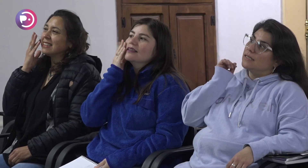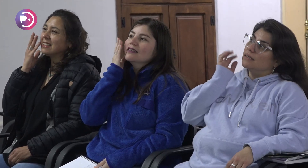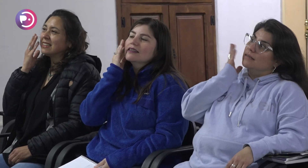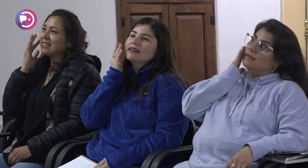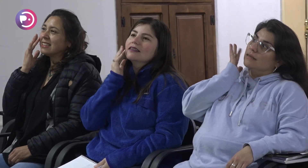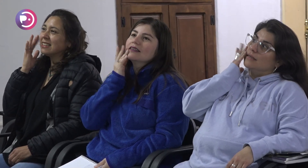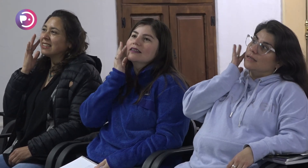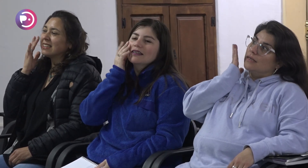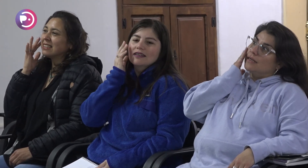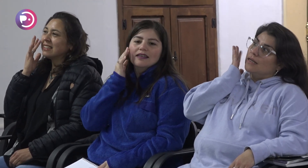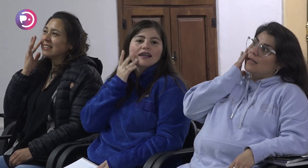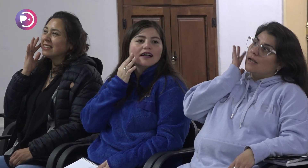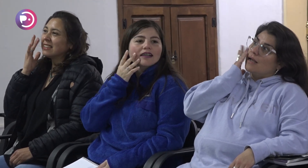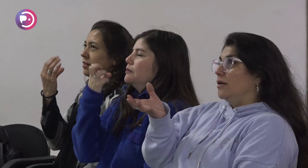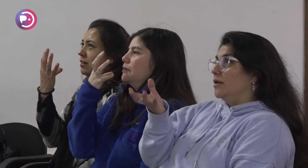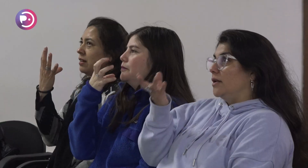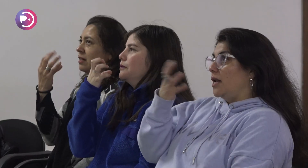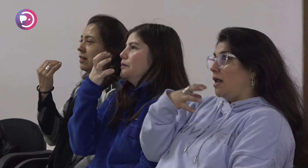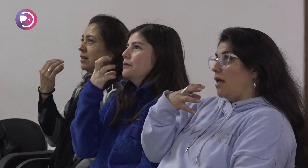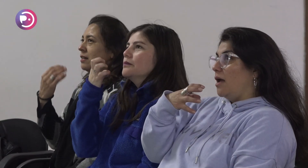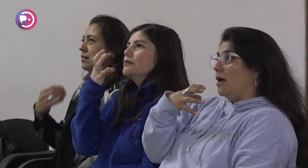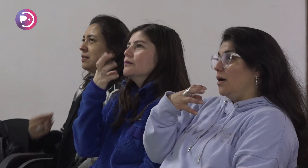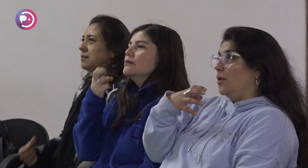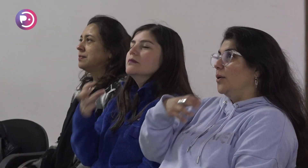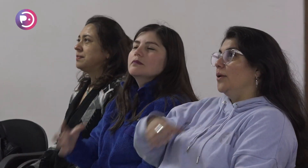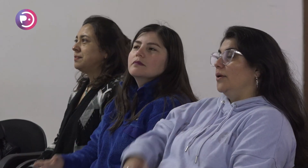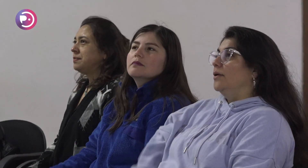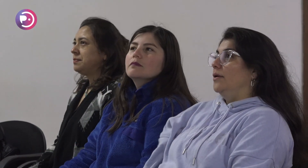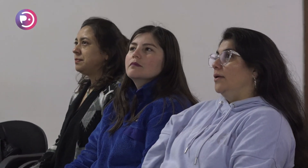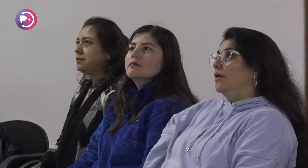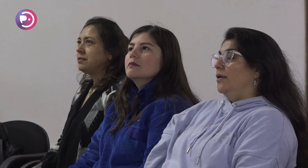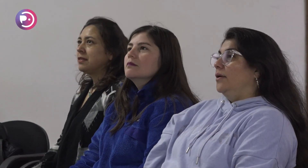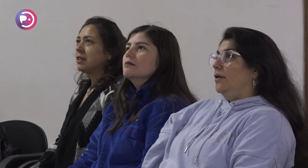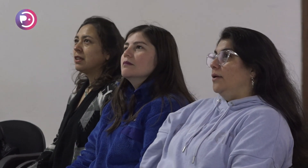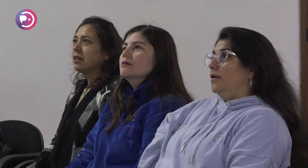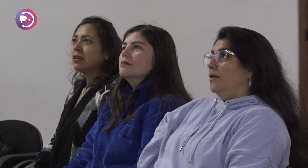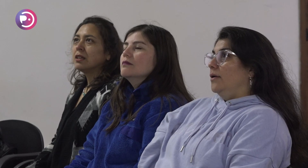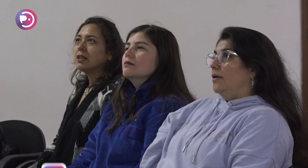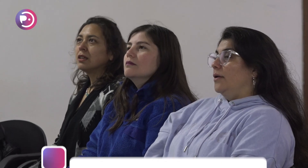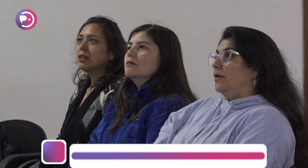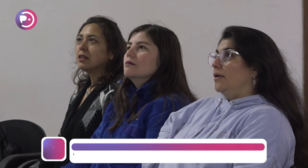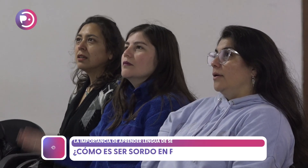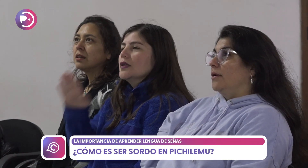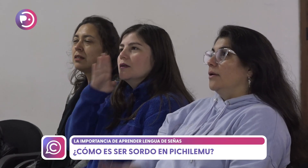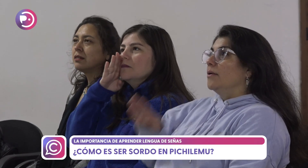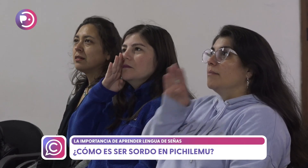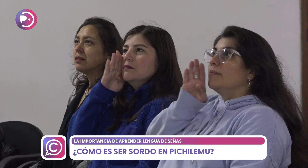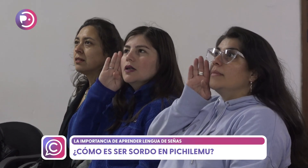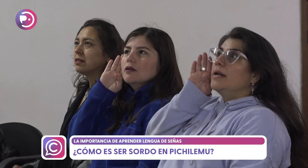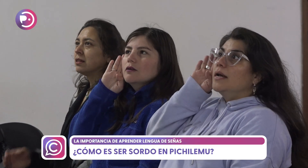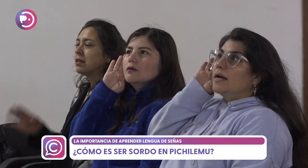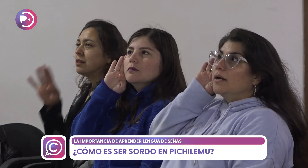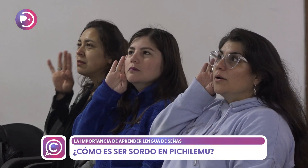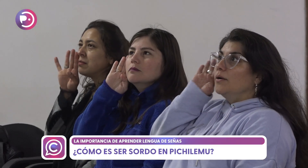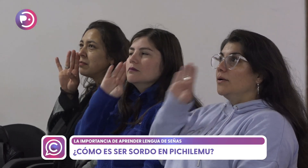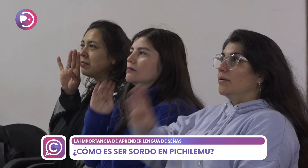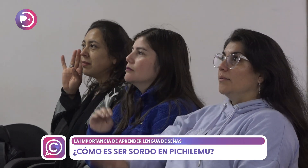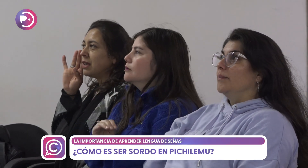normalidad se puede decir y aquellos que utilizan